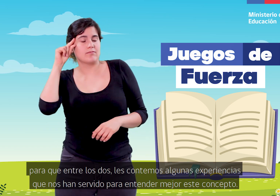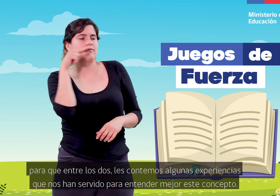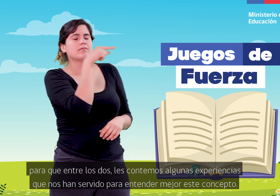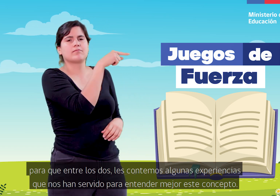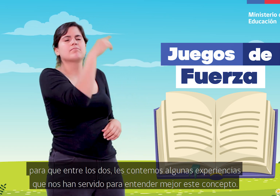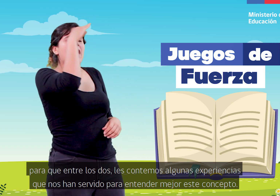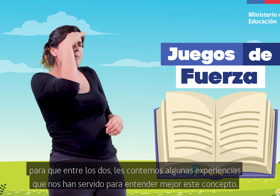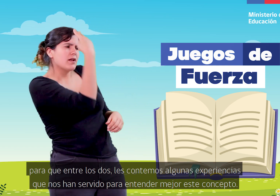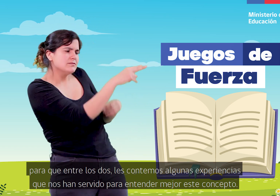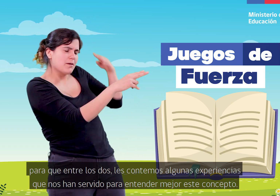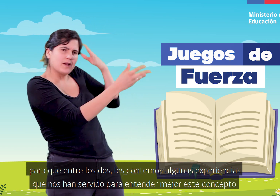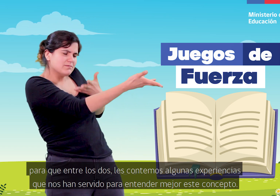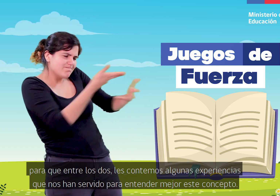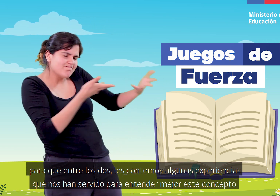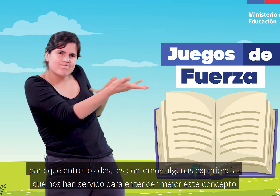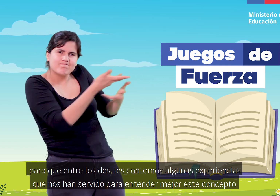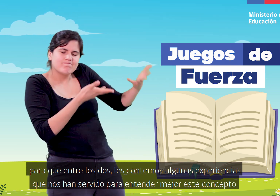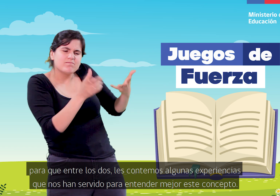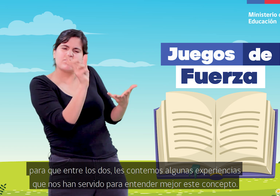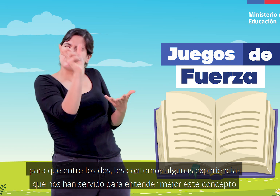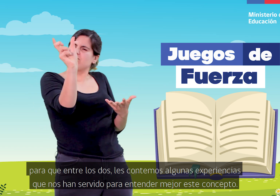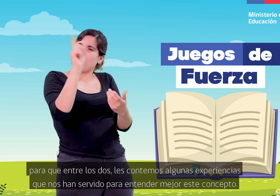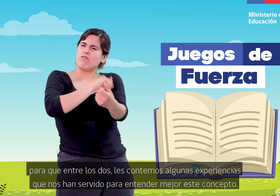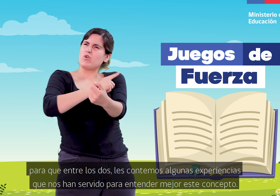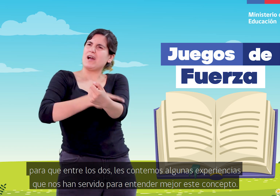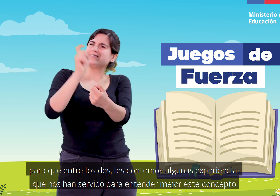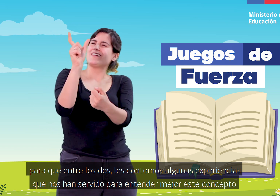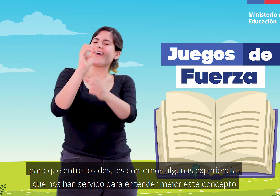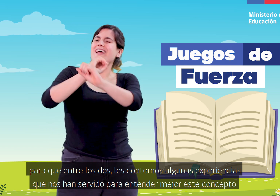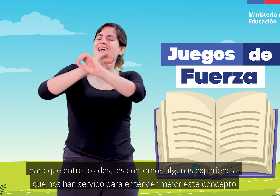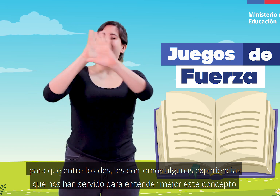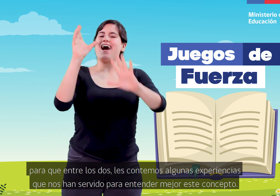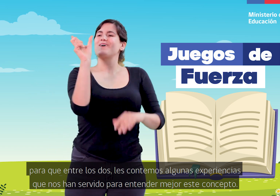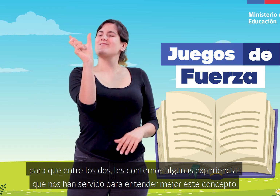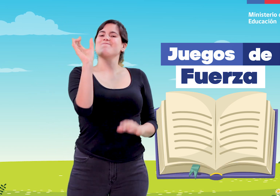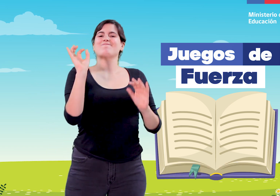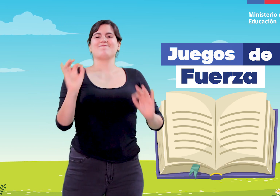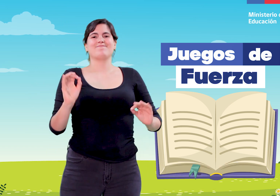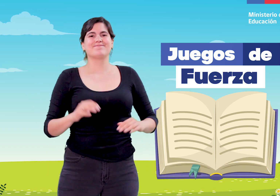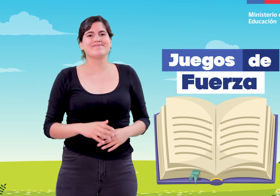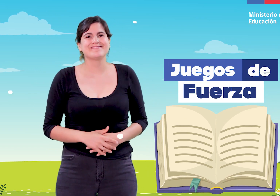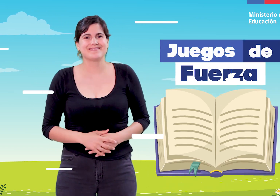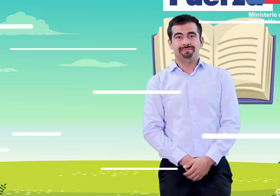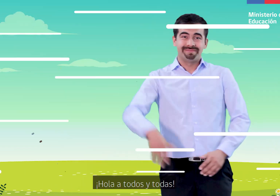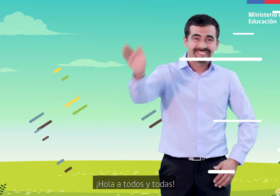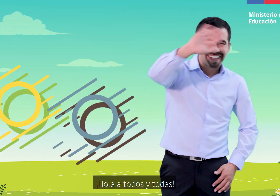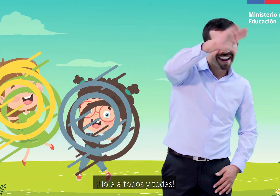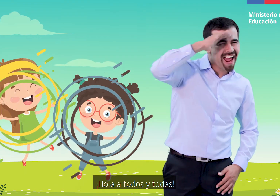dos les contemos algunas experiencias que nos han servido para entender mejor este concepto. Hola a